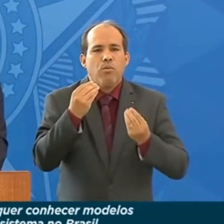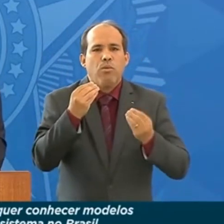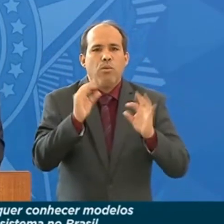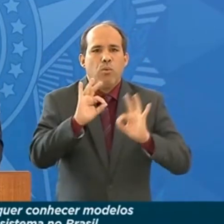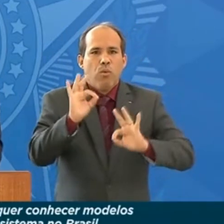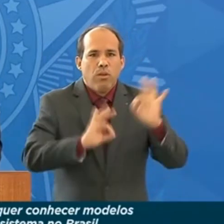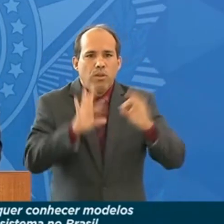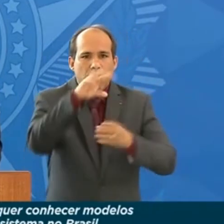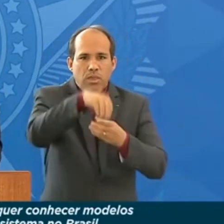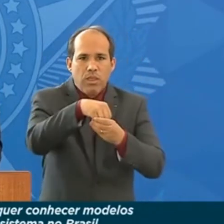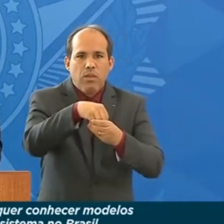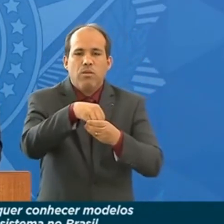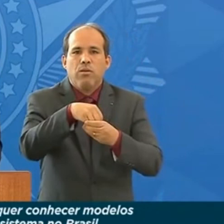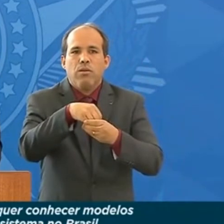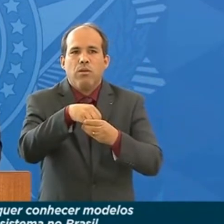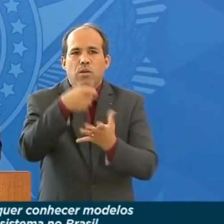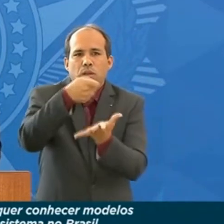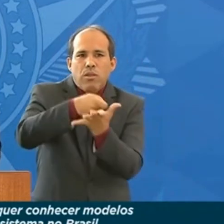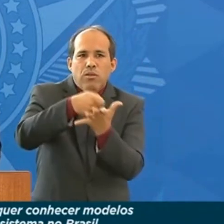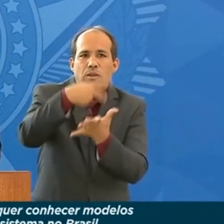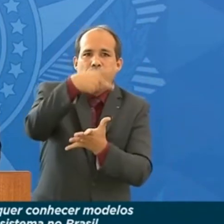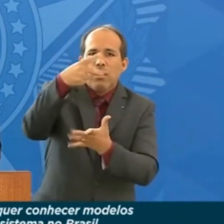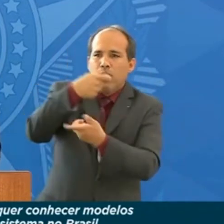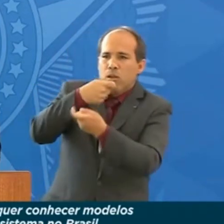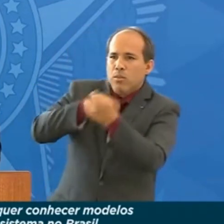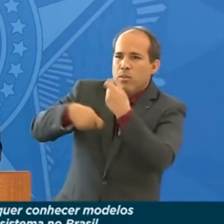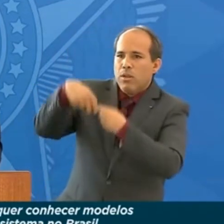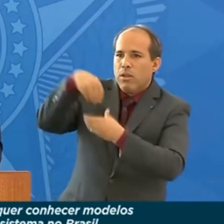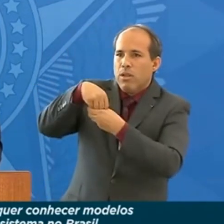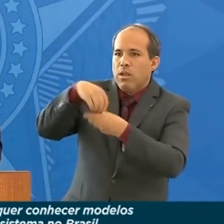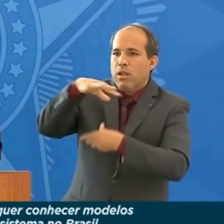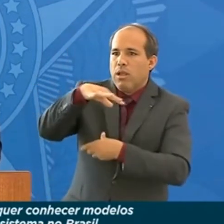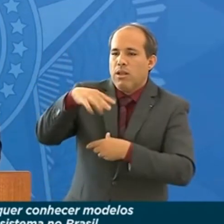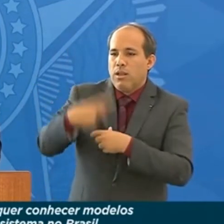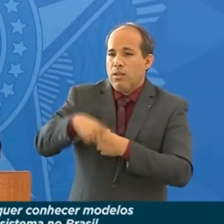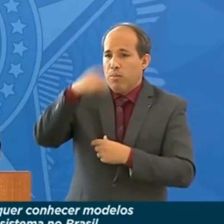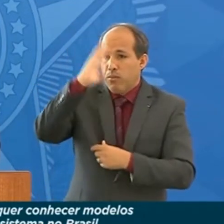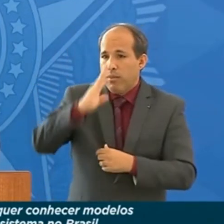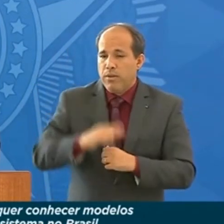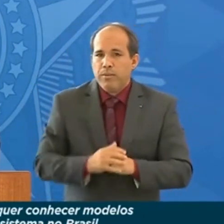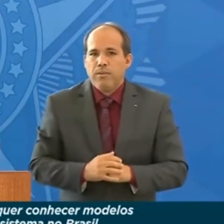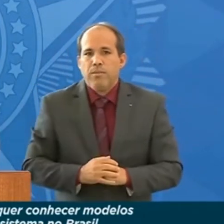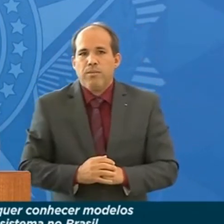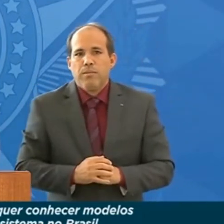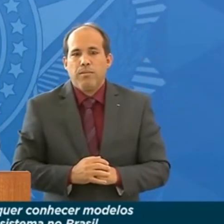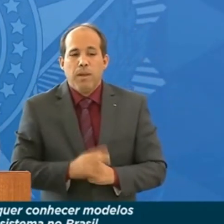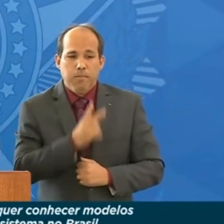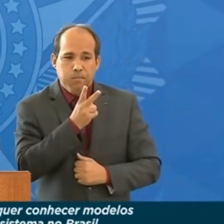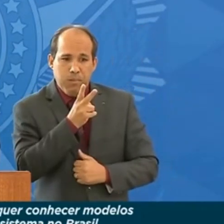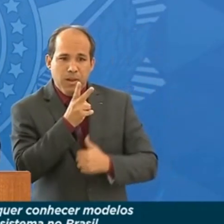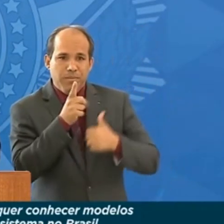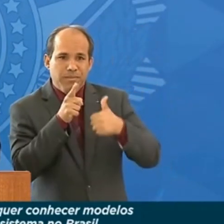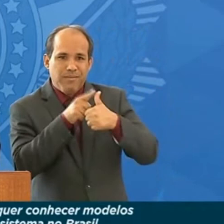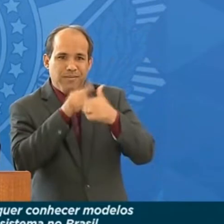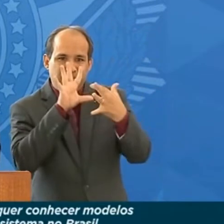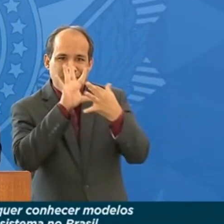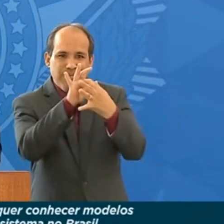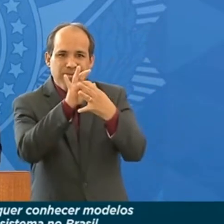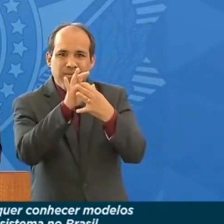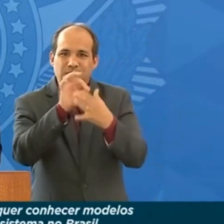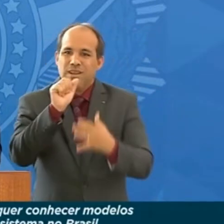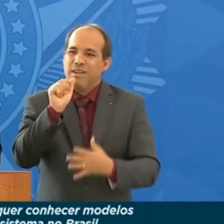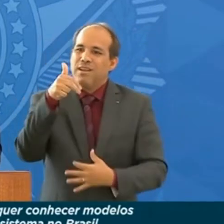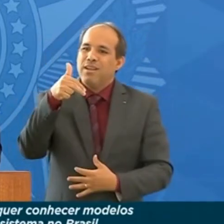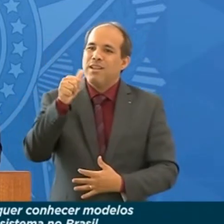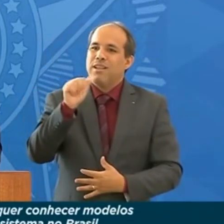exigidos no mercado acionário brasileiro. Esse ponto, na Anatel, nós